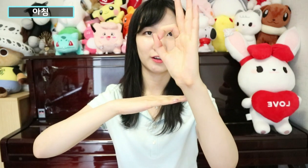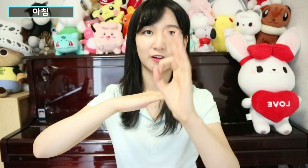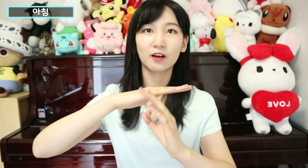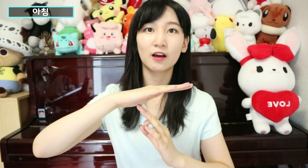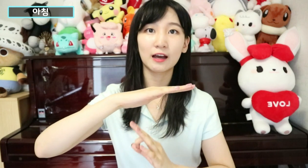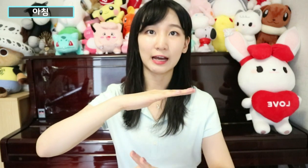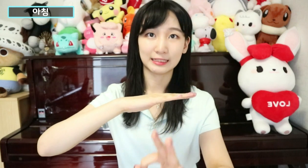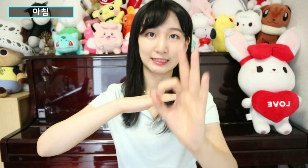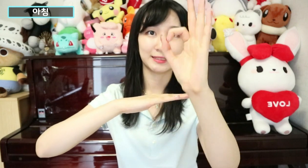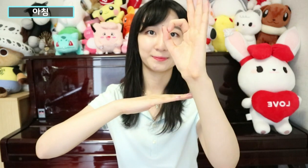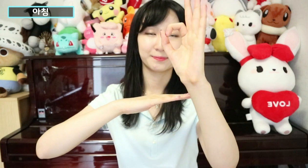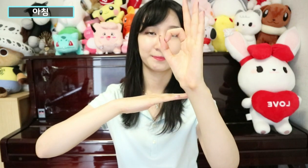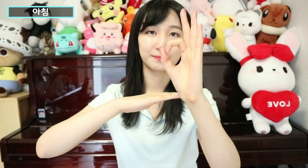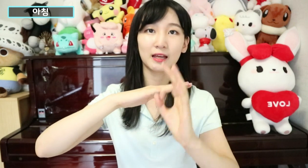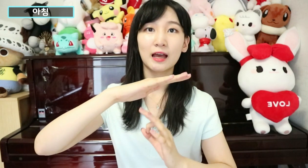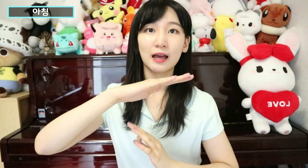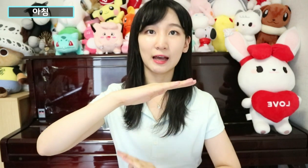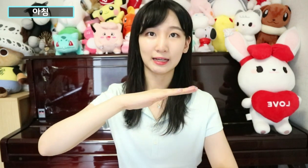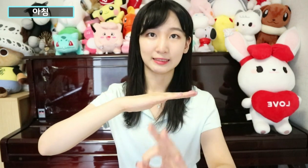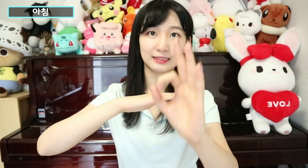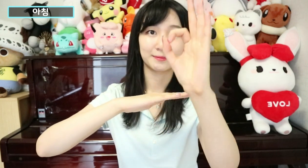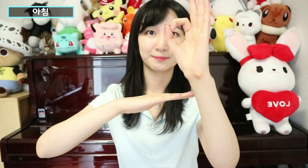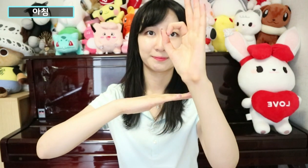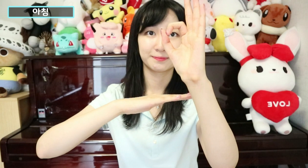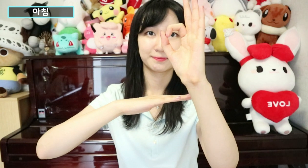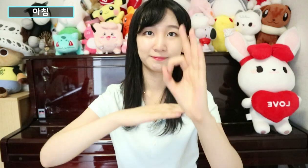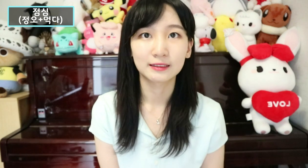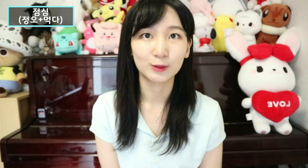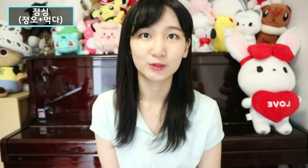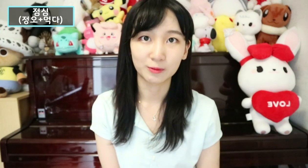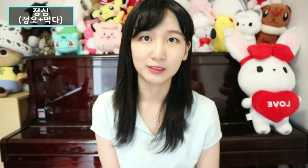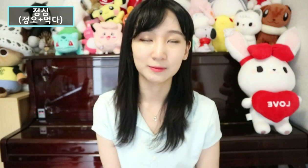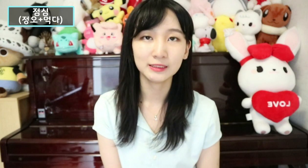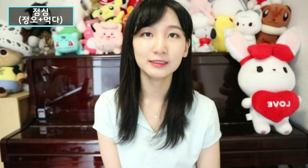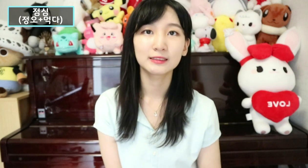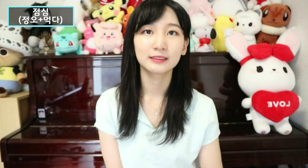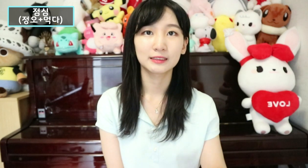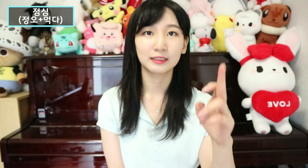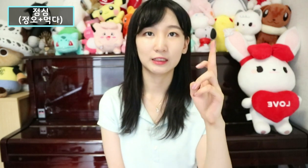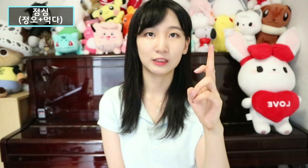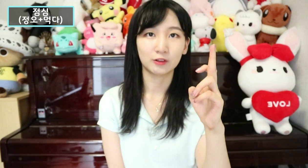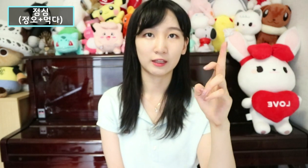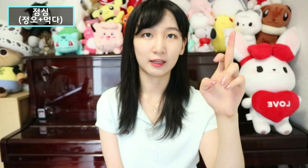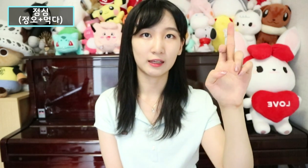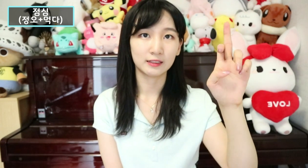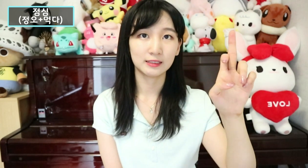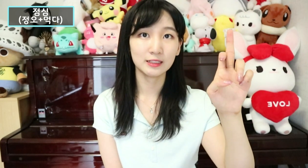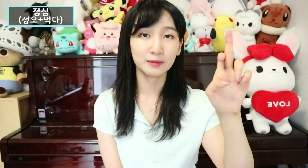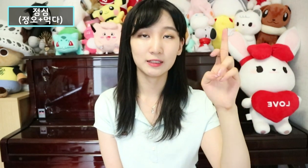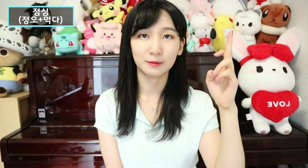아침, 아침. 그리고 점심은 이렇게 시비를